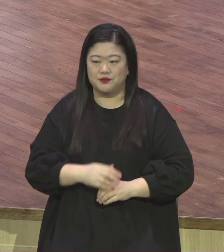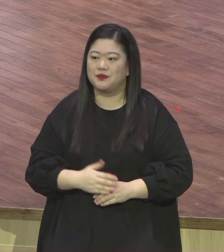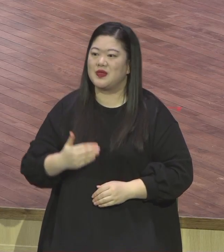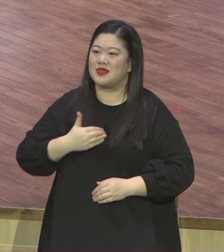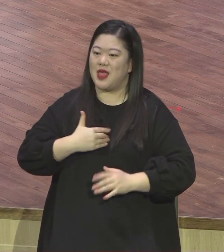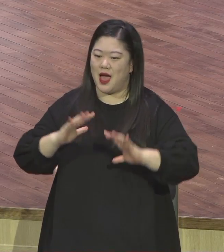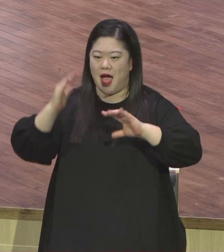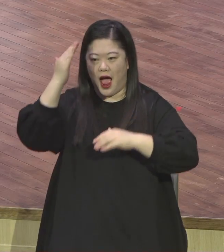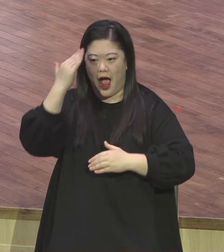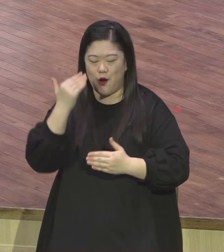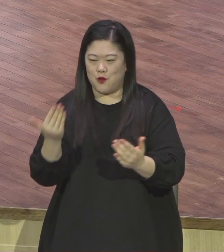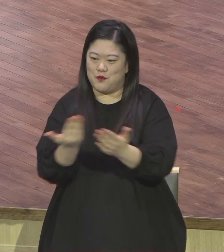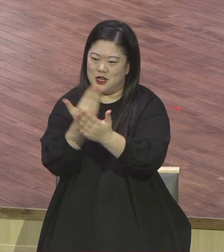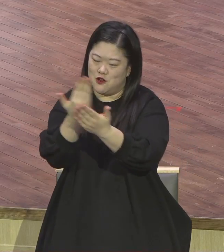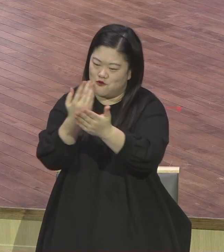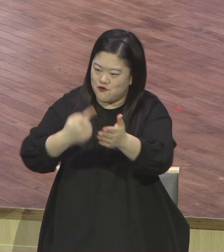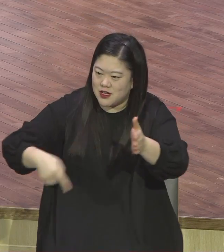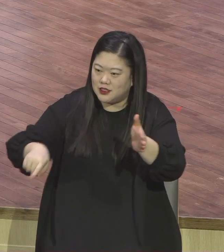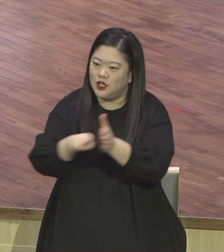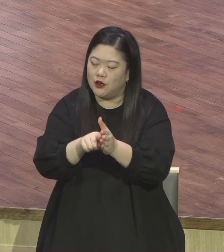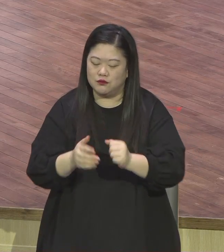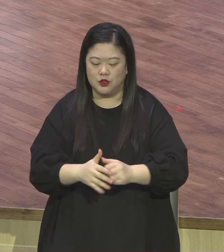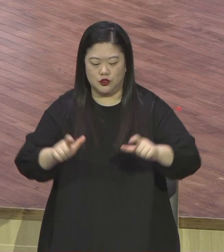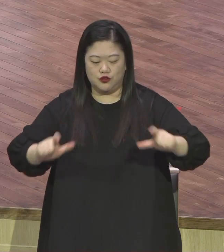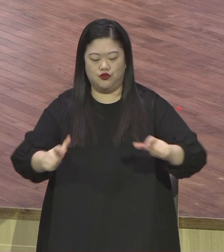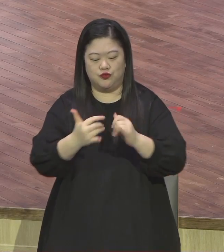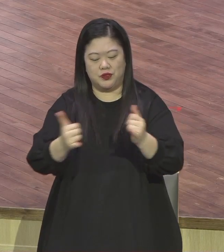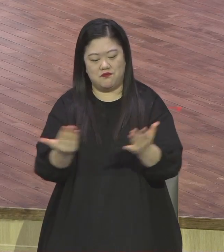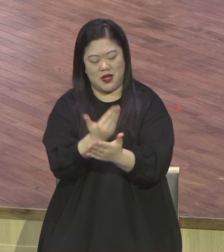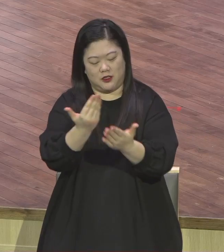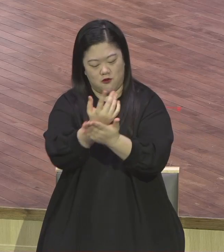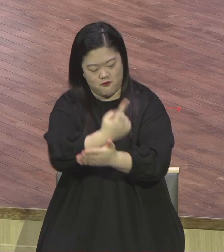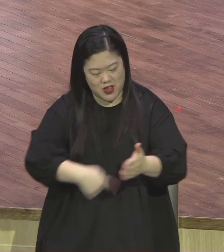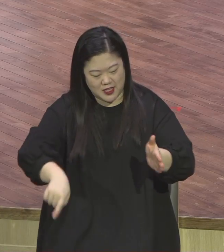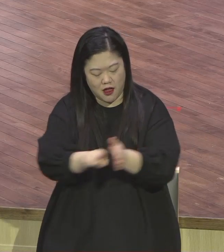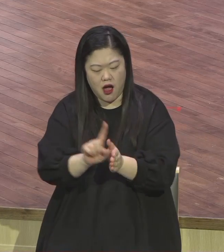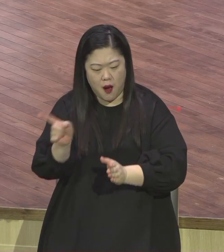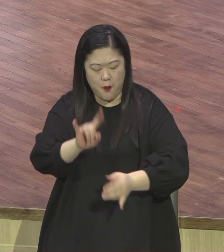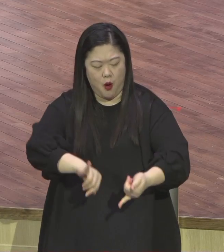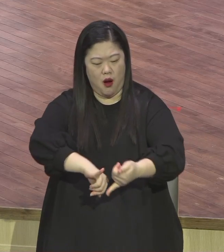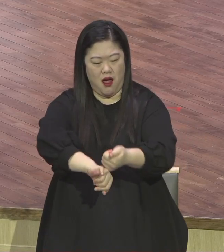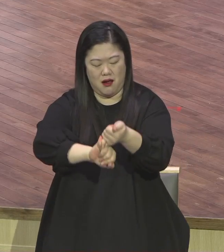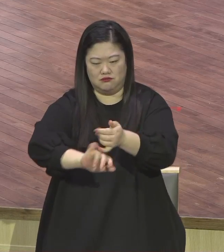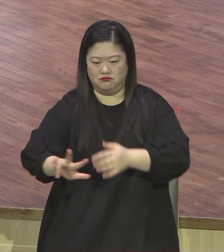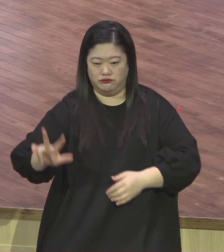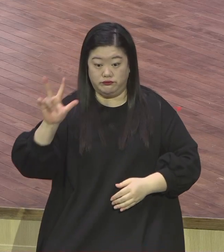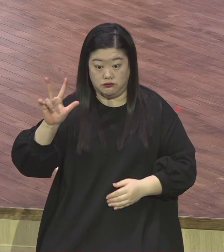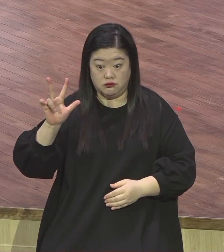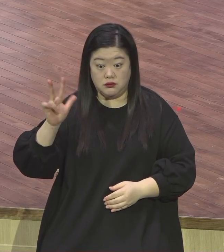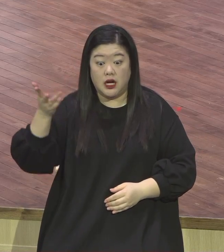만들고 국민들을 편안하게 해주기 위해 정치인들을 세워 정치를 하게 하는데 여기 초점을 맞추는 게 아니에요.